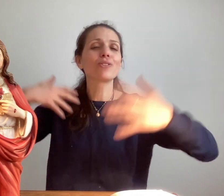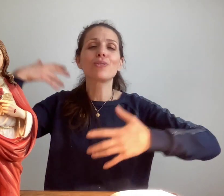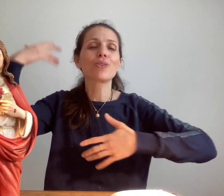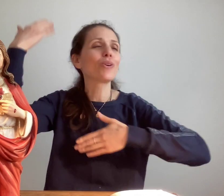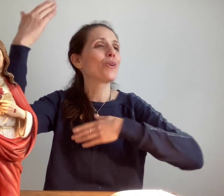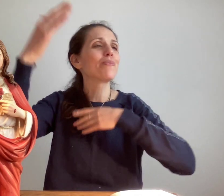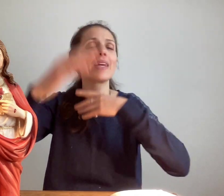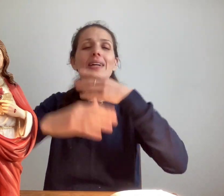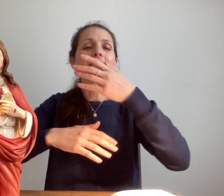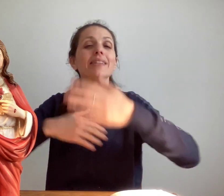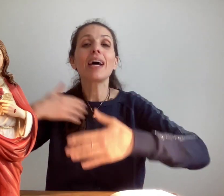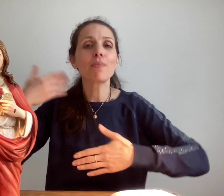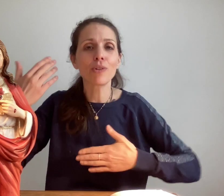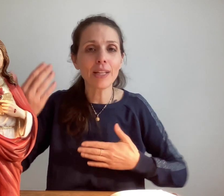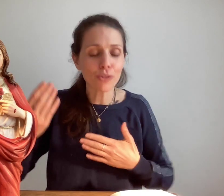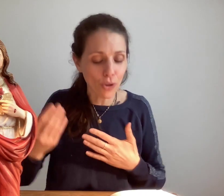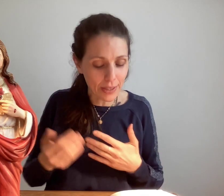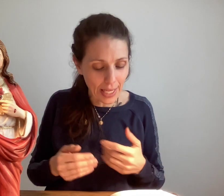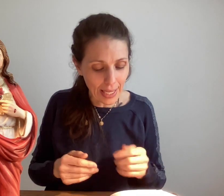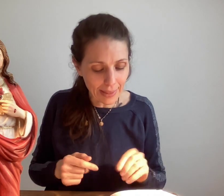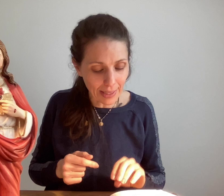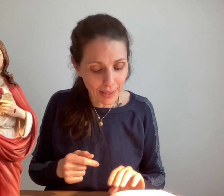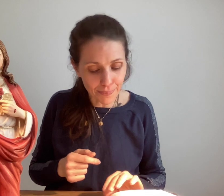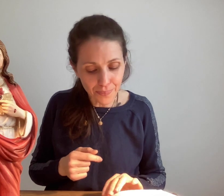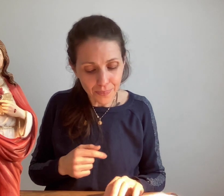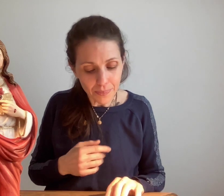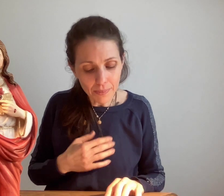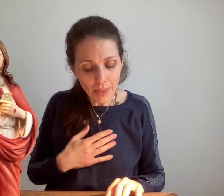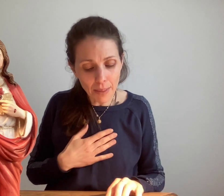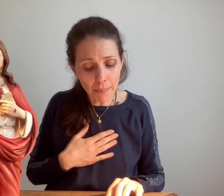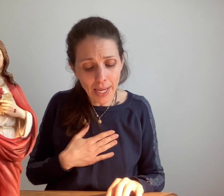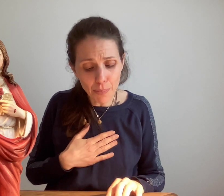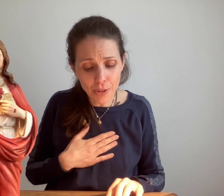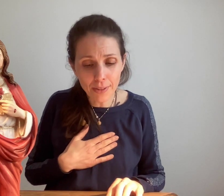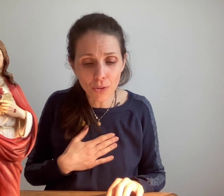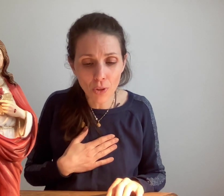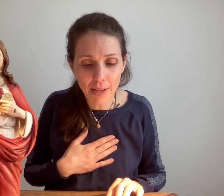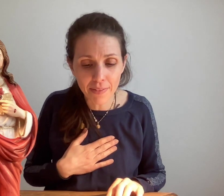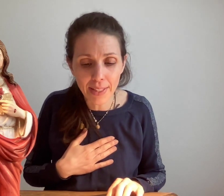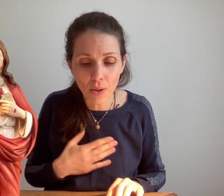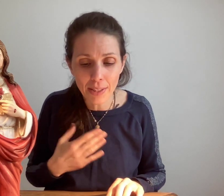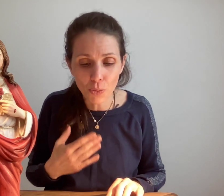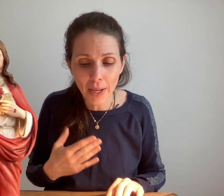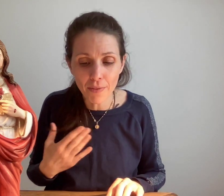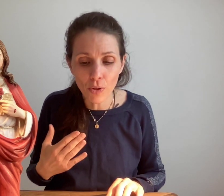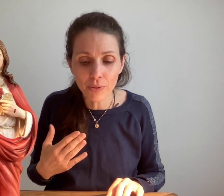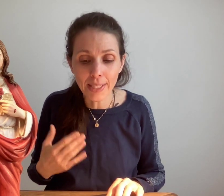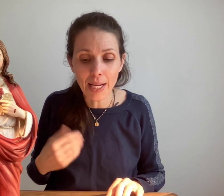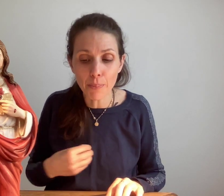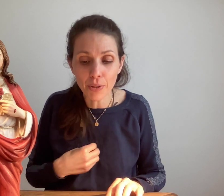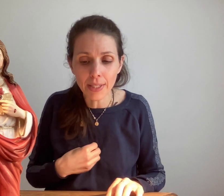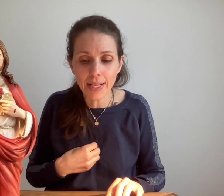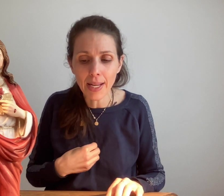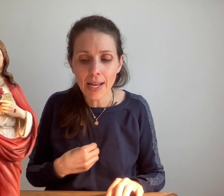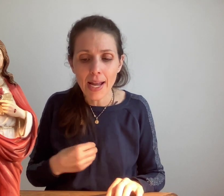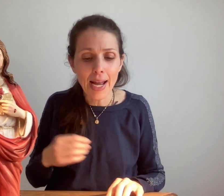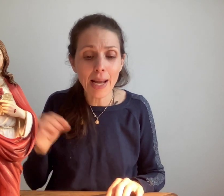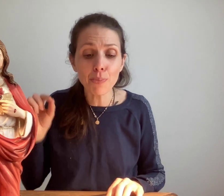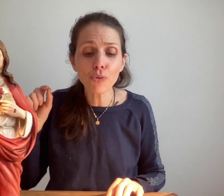harmonie entre le ciel et la terre par la puissance de la vie dans la suprême volonté qu'elle possédait elle a pu